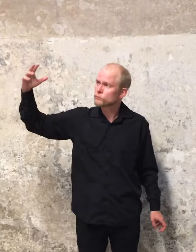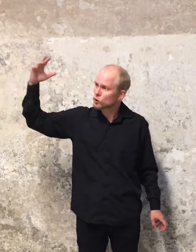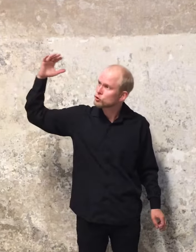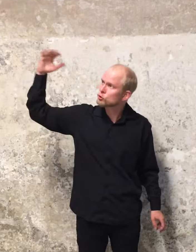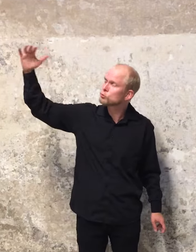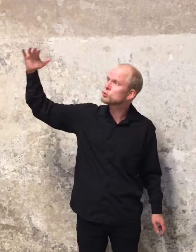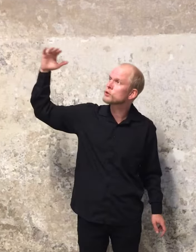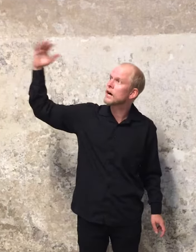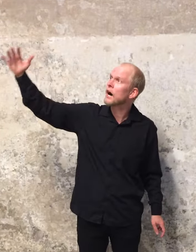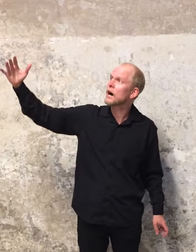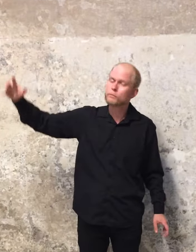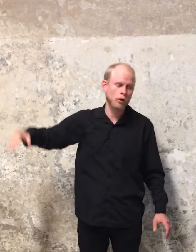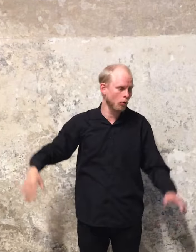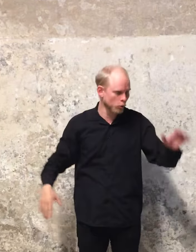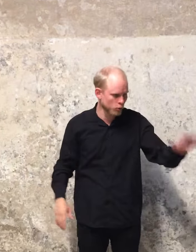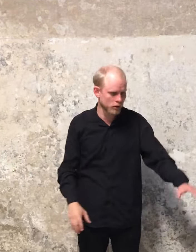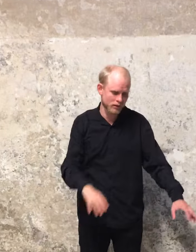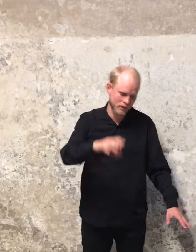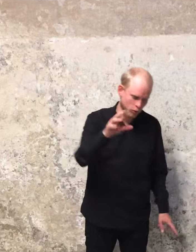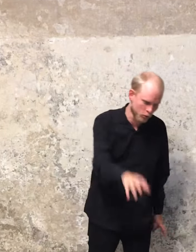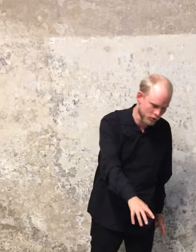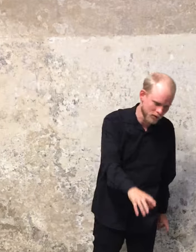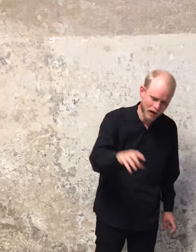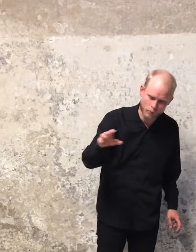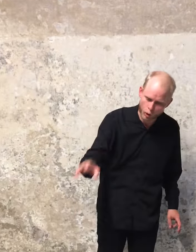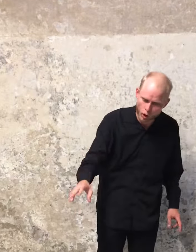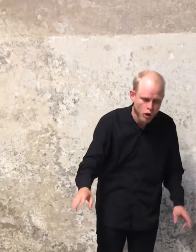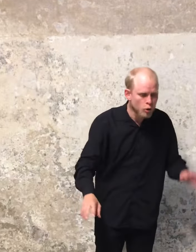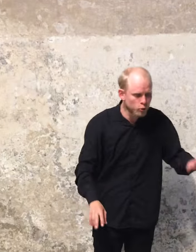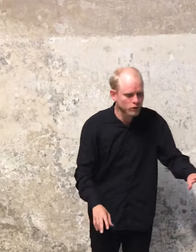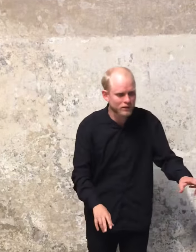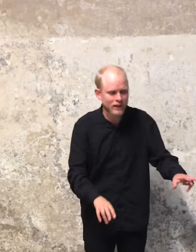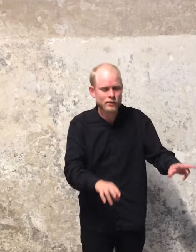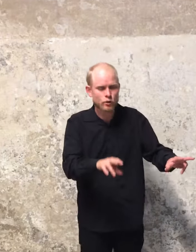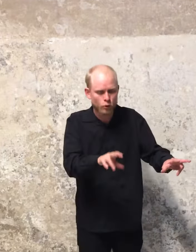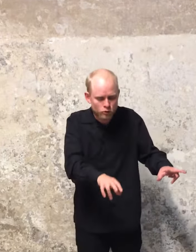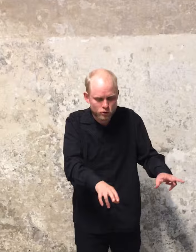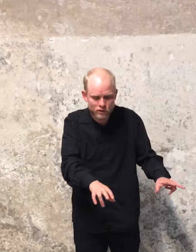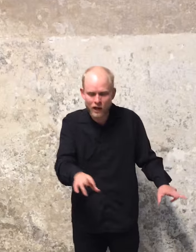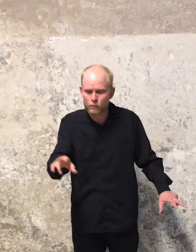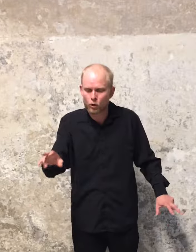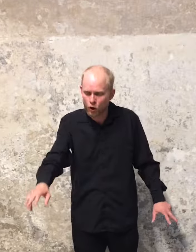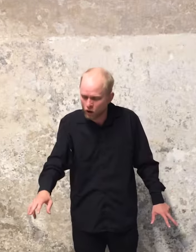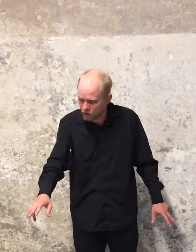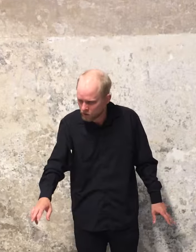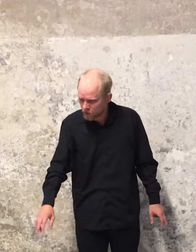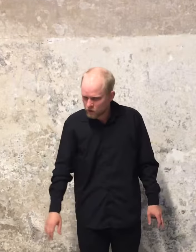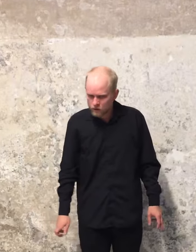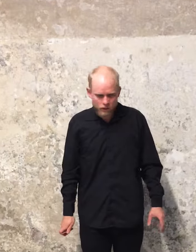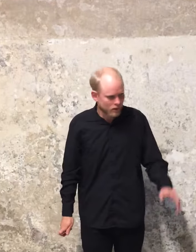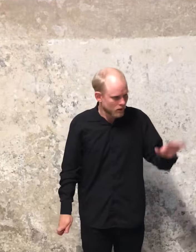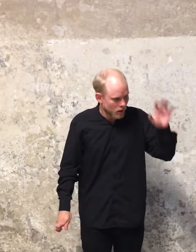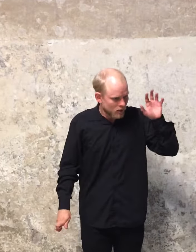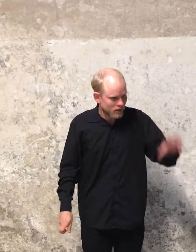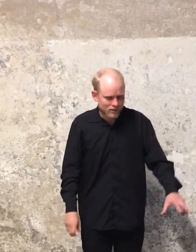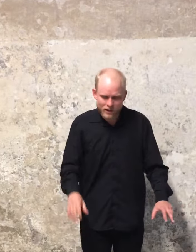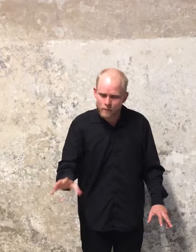Gifthelikopteren, susende harpe over hyrdetaske, hønsetarmer, hør, hyrdetaske, hønsetarmer, hør. Det er det sidste